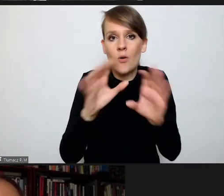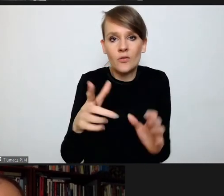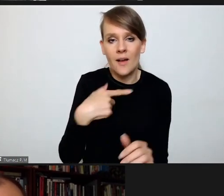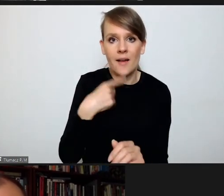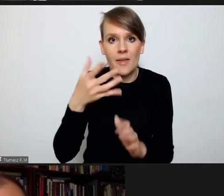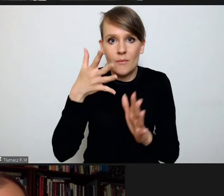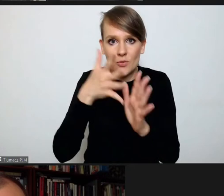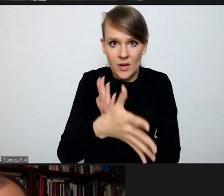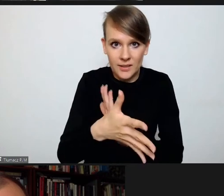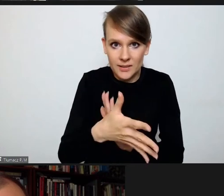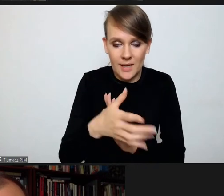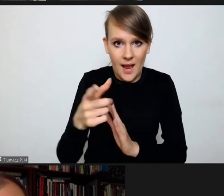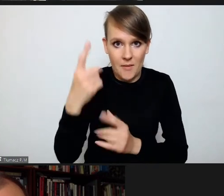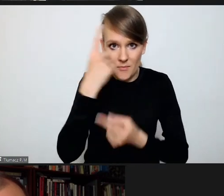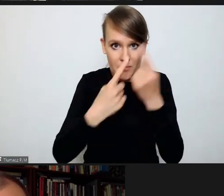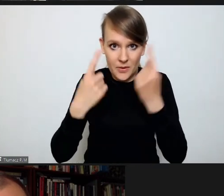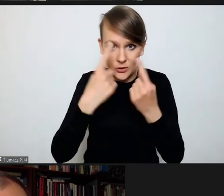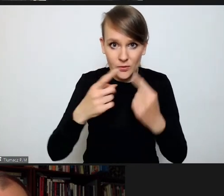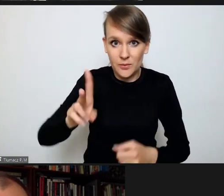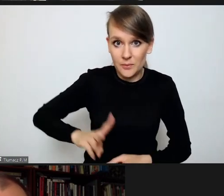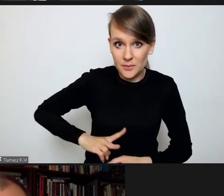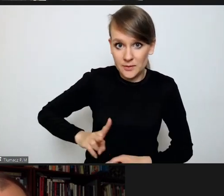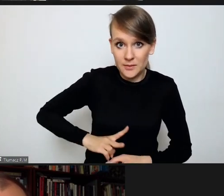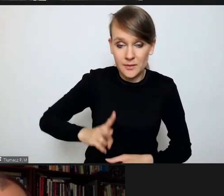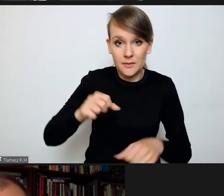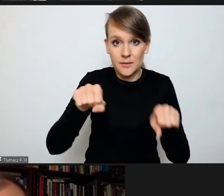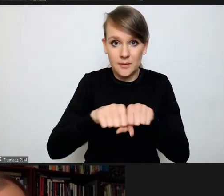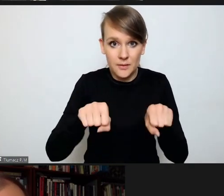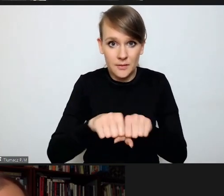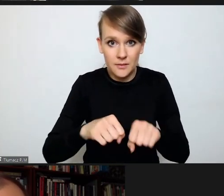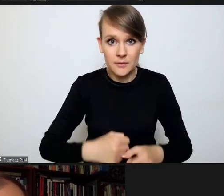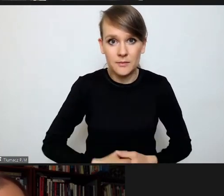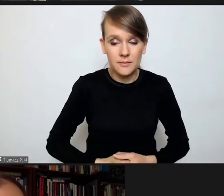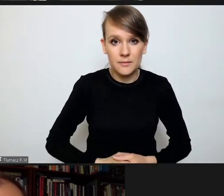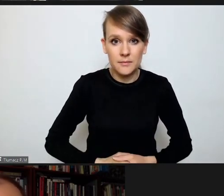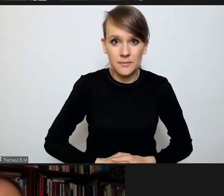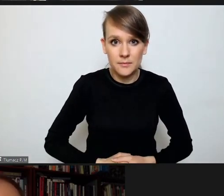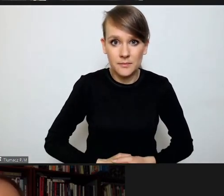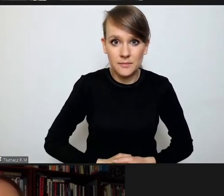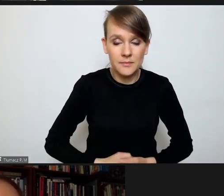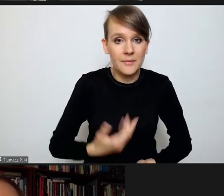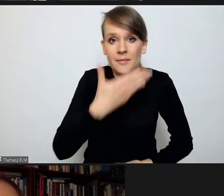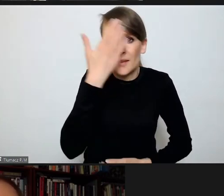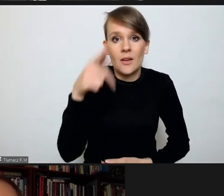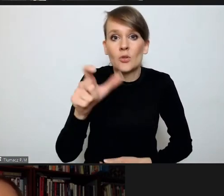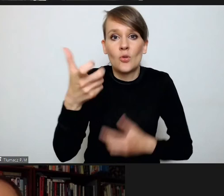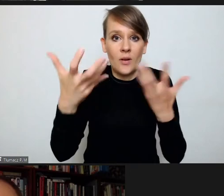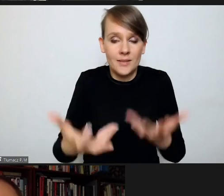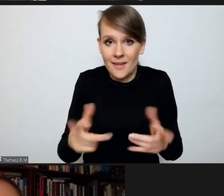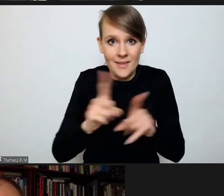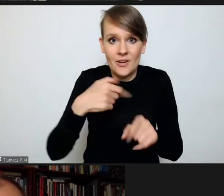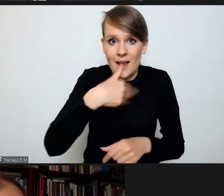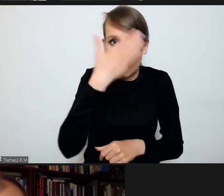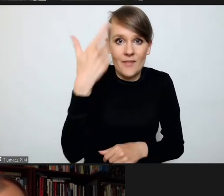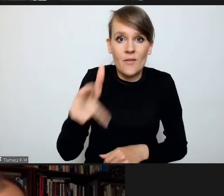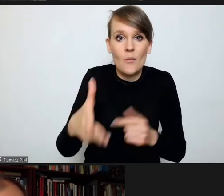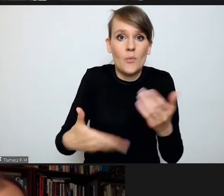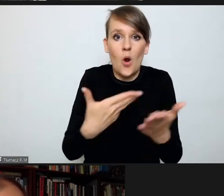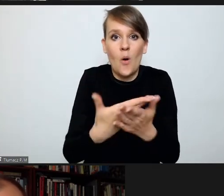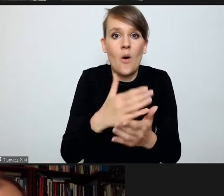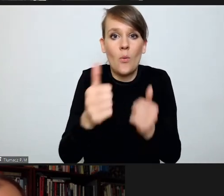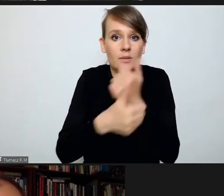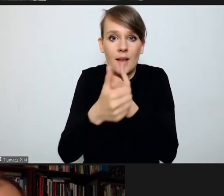myśli ministra sprawiedliwości. Nie wiem, czego on chce, ani też nie wiem, jak ta propozycja jest uzasadniona,